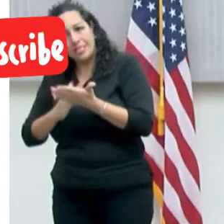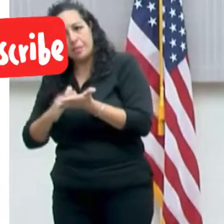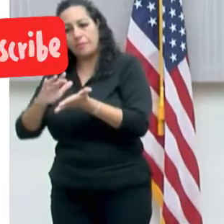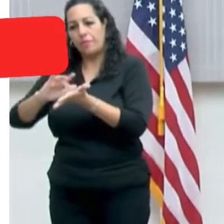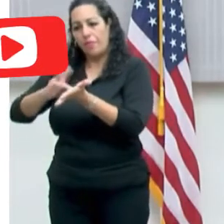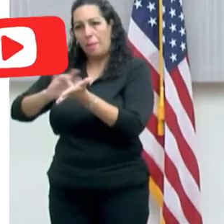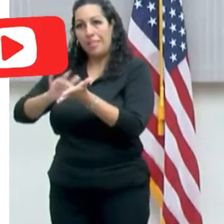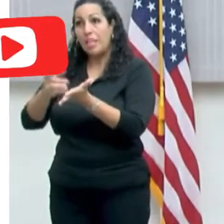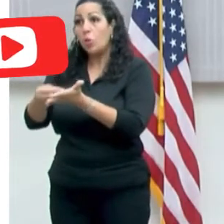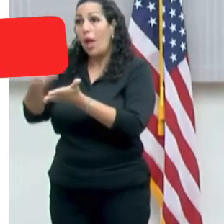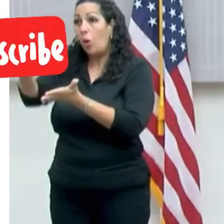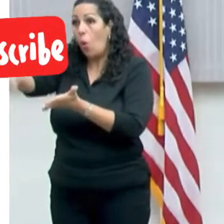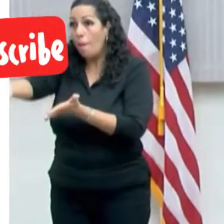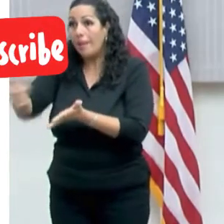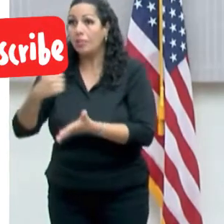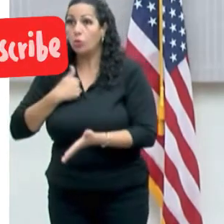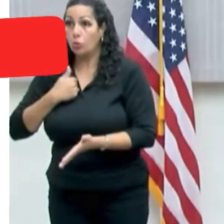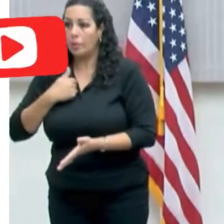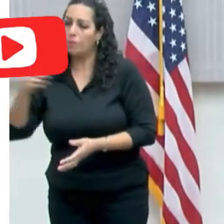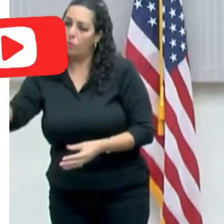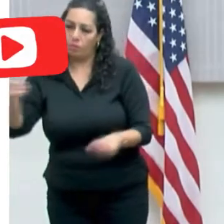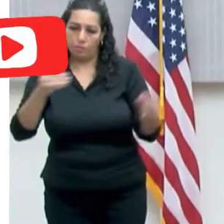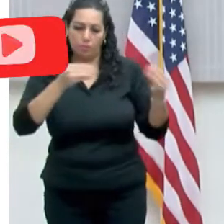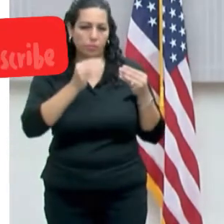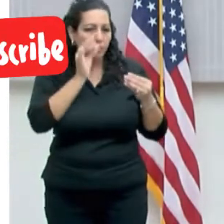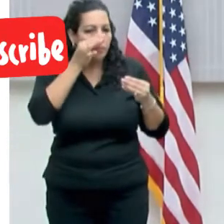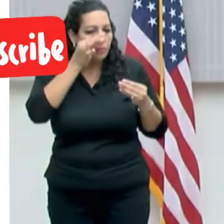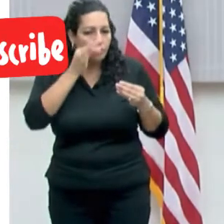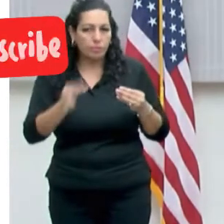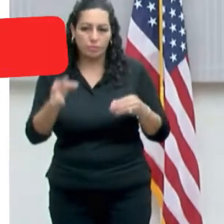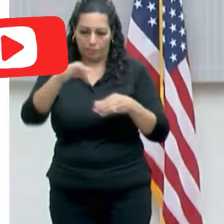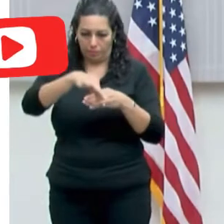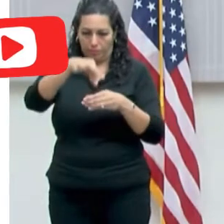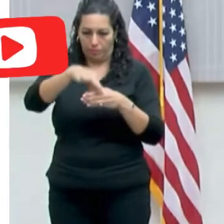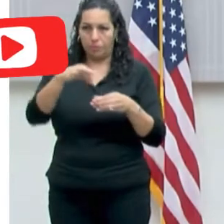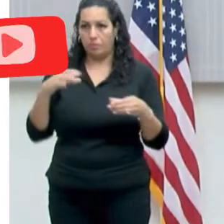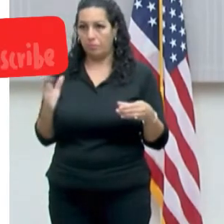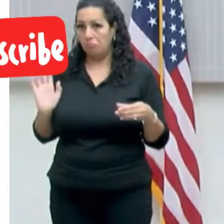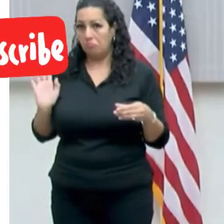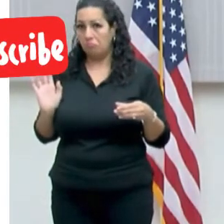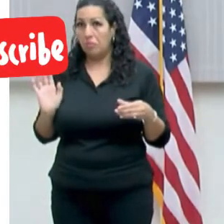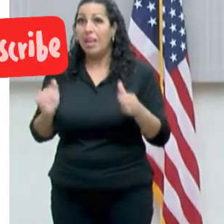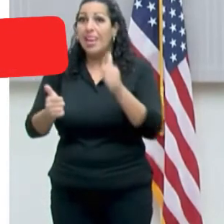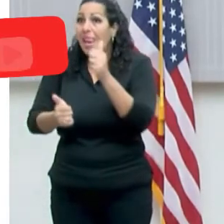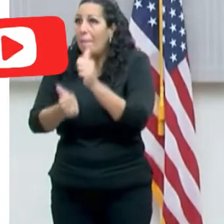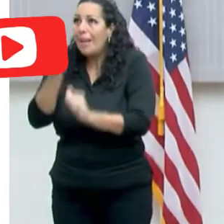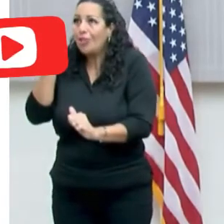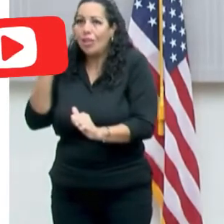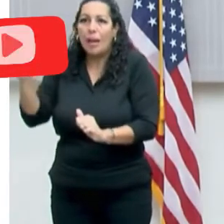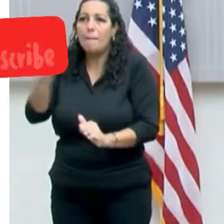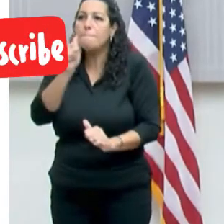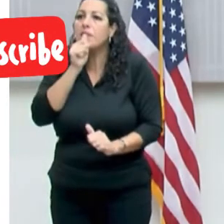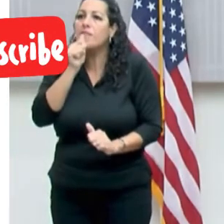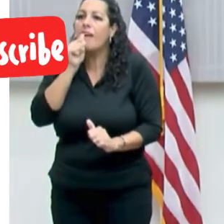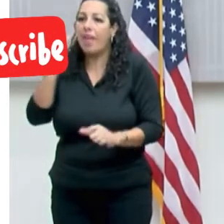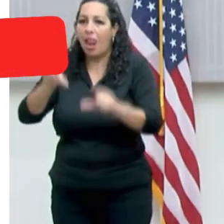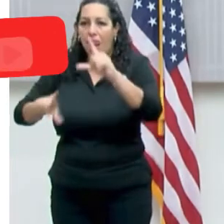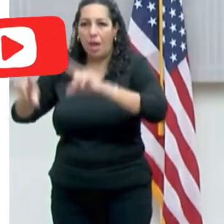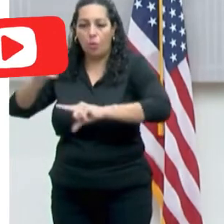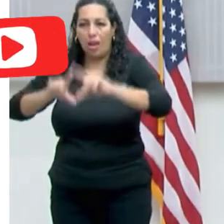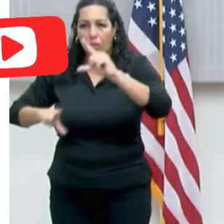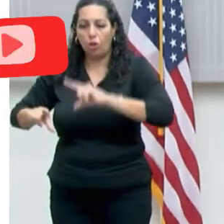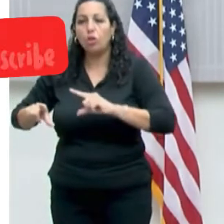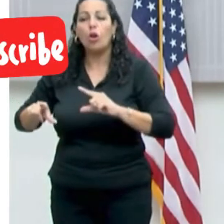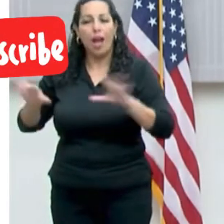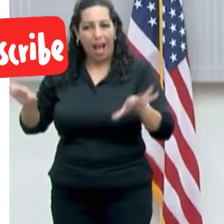tú vas y compras la prueba y te la puedes hacer. Además de eso, en adición a eso, la gran inmensa mayoría de los laboratorios privados en Puerto Rico lo están haciendo.